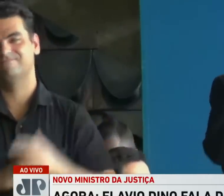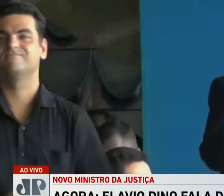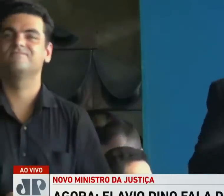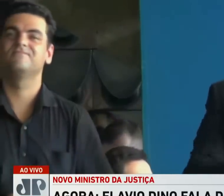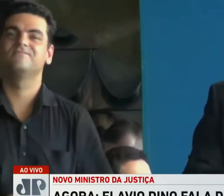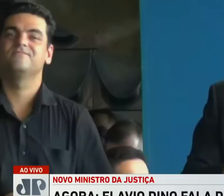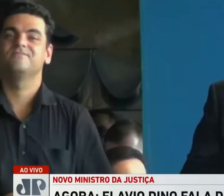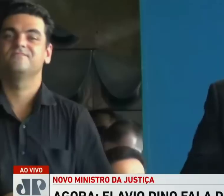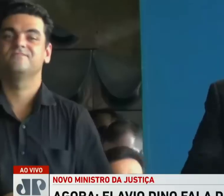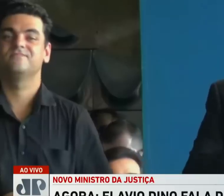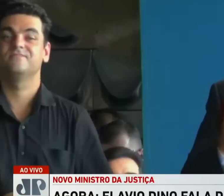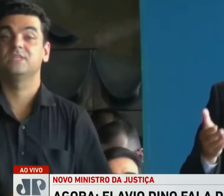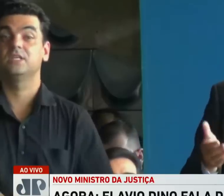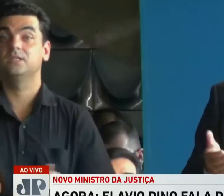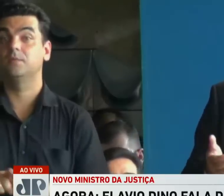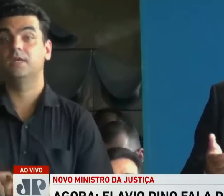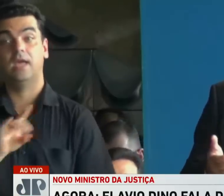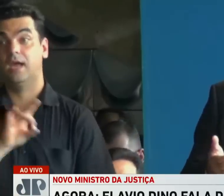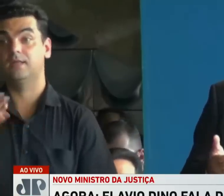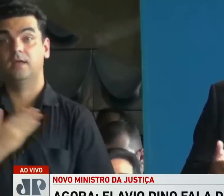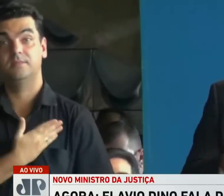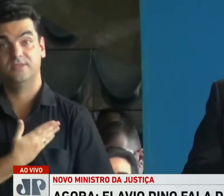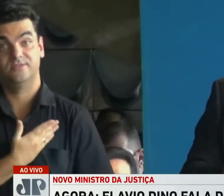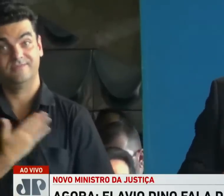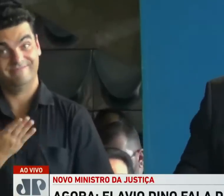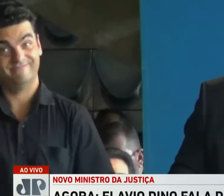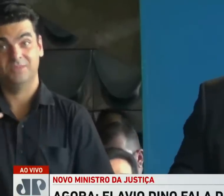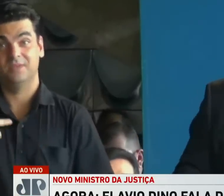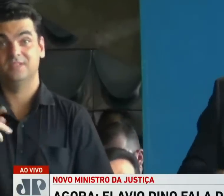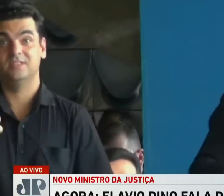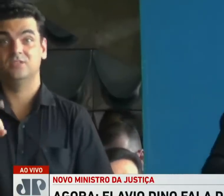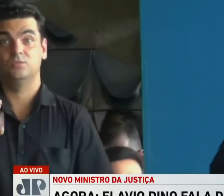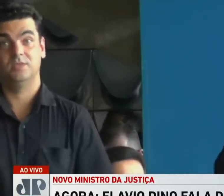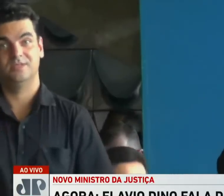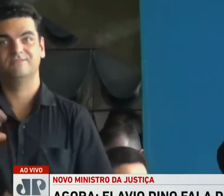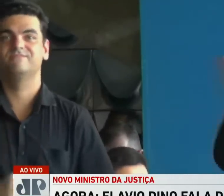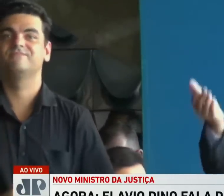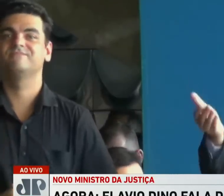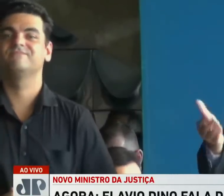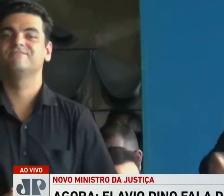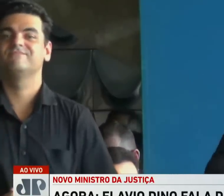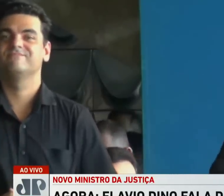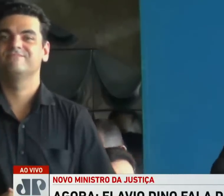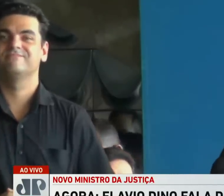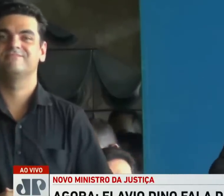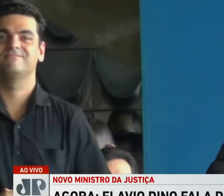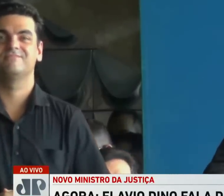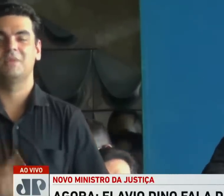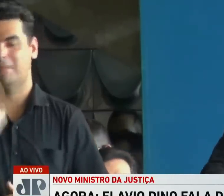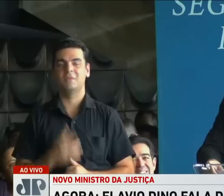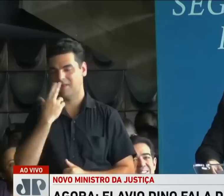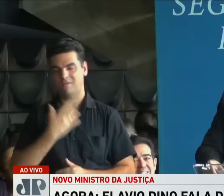E com a autorização dele, saudar os meus amigos do PCdoB, que aqui estão. Meu partido da vida inteira.